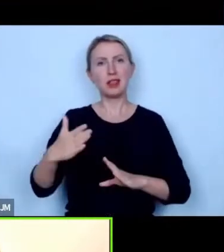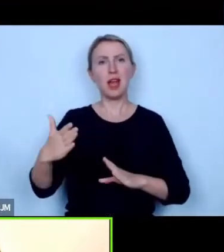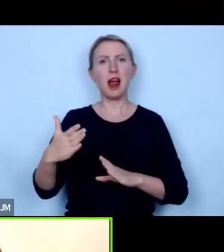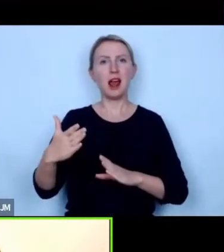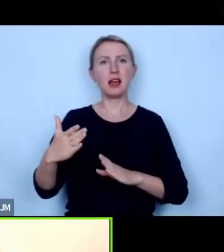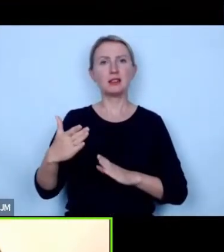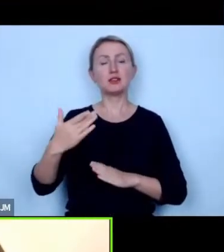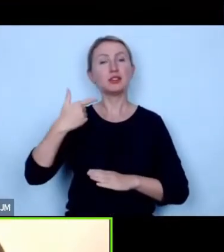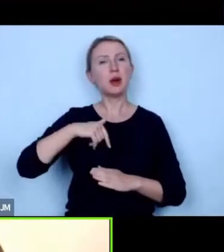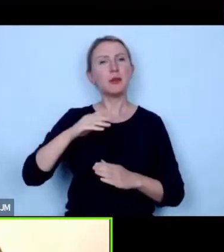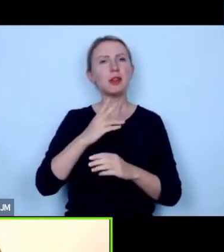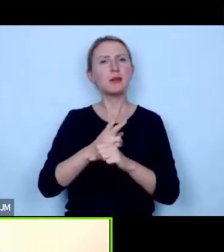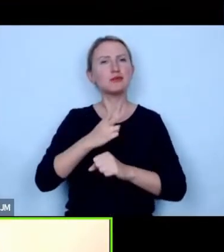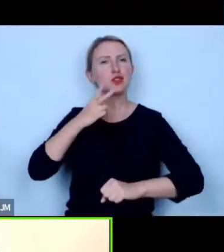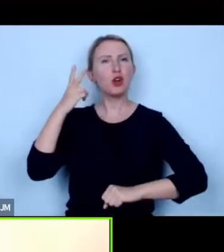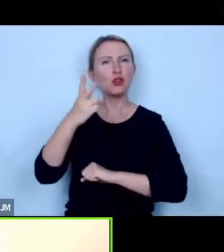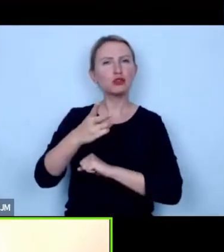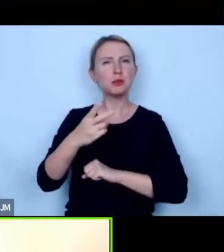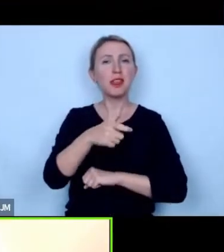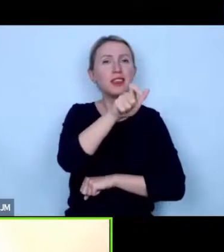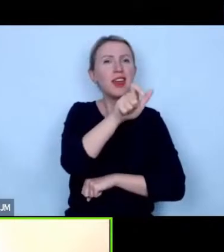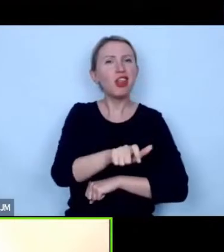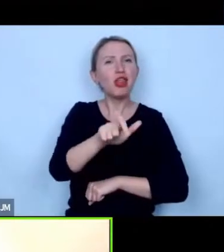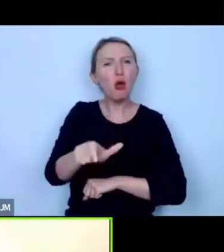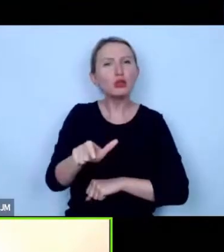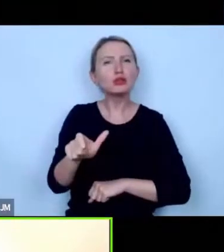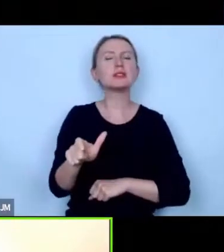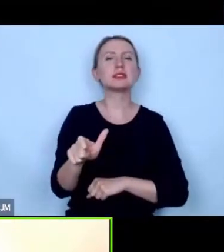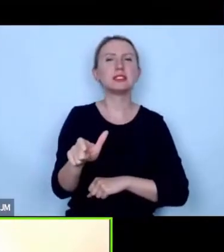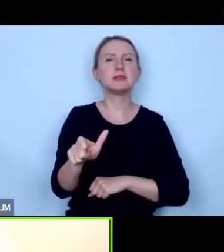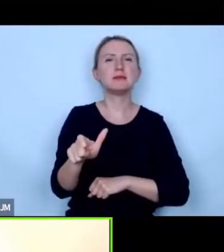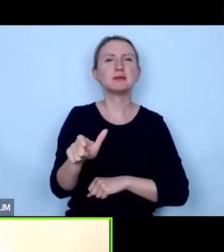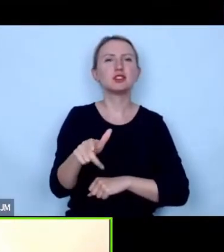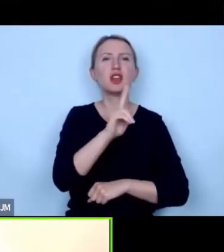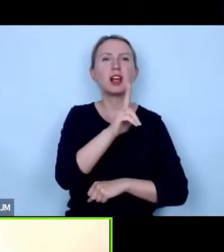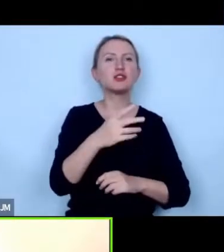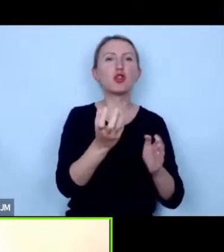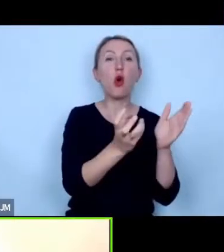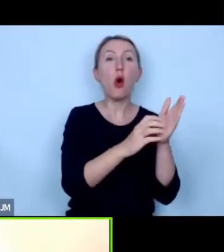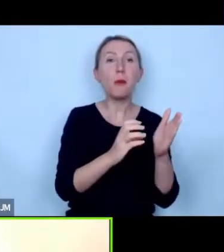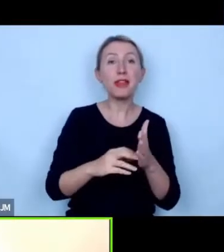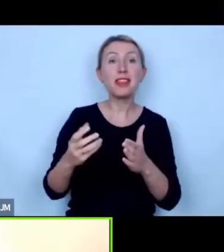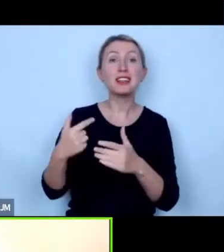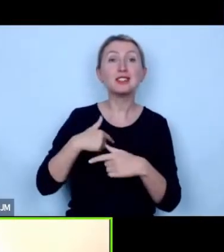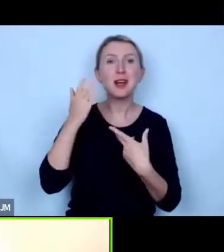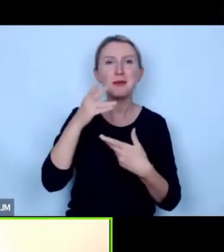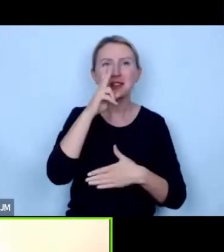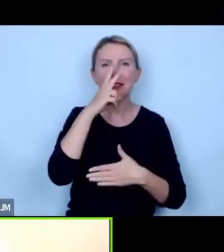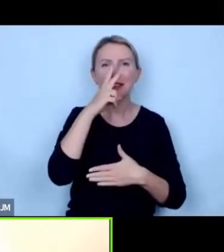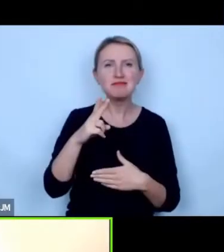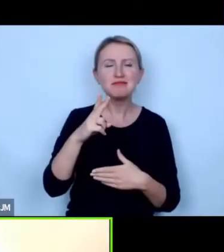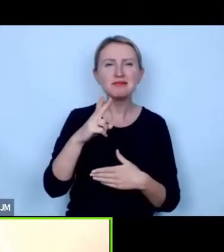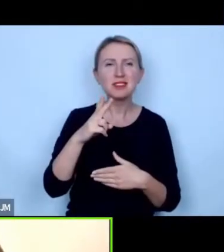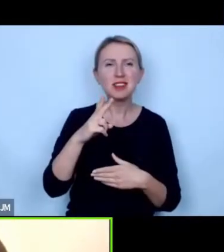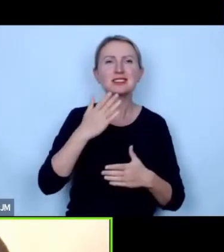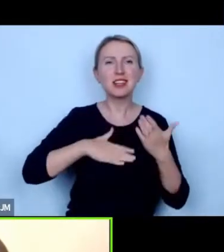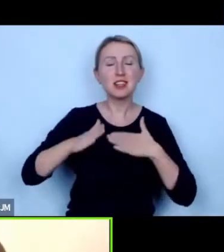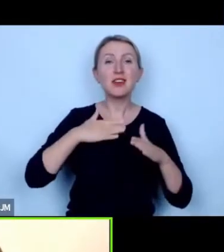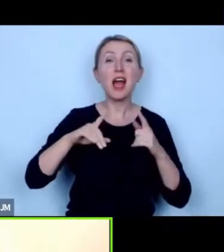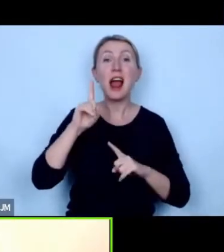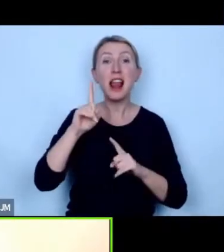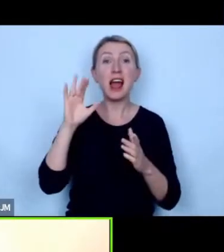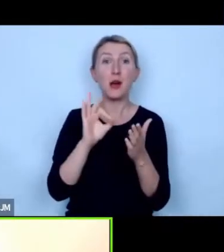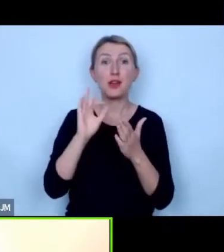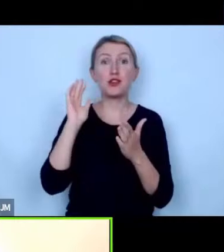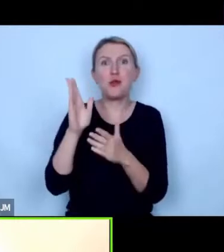momencie przekroczymy ten próg po prostu tej jednostki że za każdym pojedynczym komentarzem będę czuł tę radość i satysfakcję a w pewnym